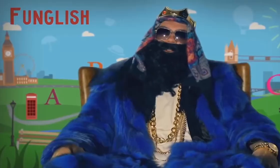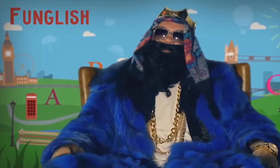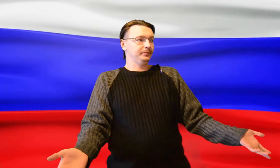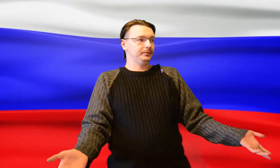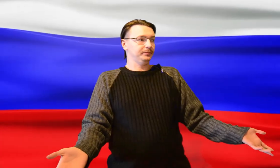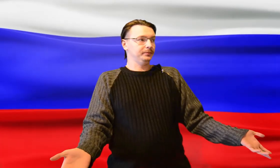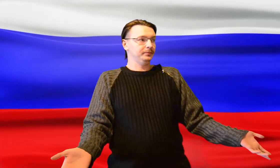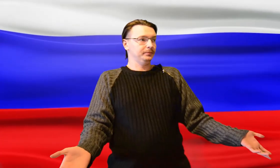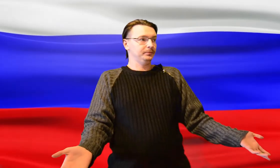точно.